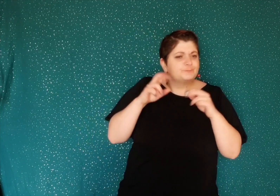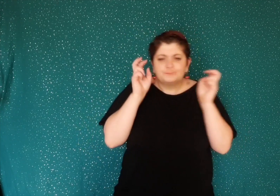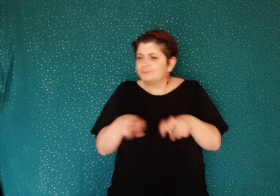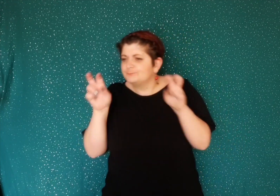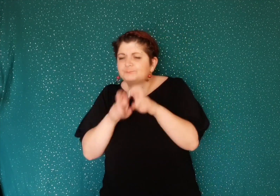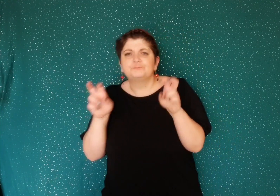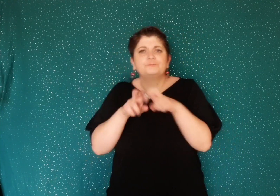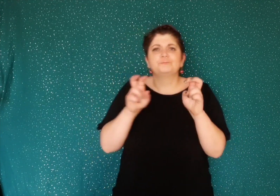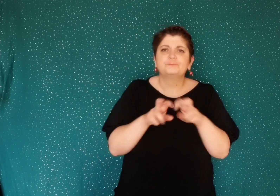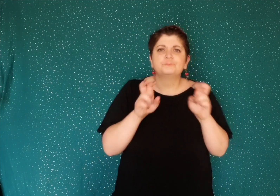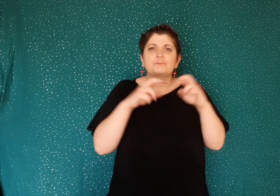glisser dans son lit